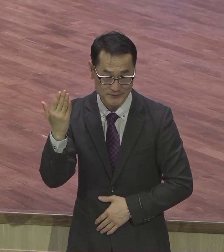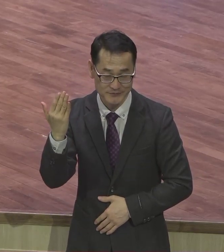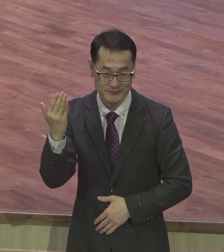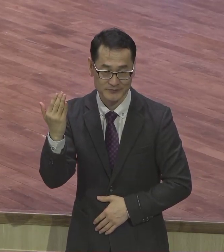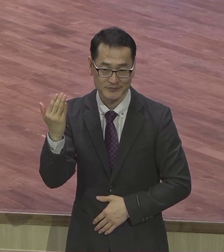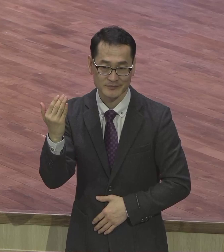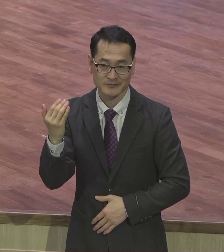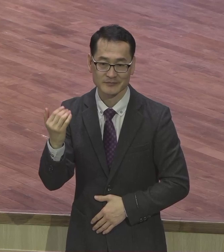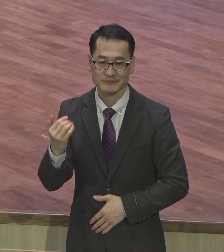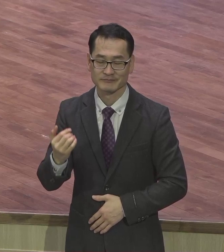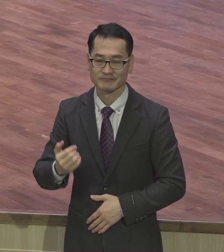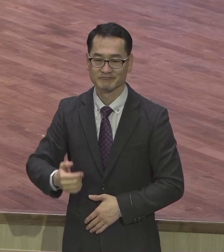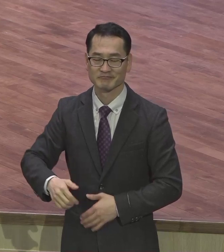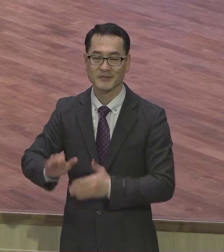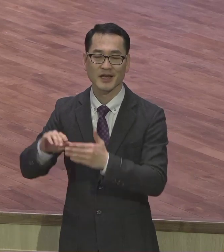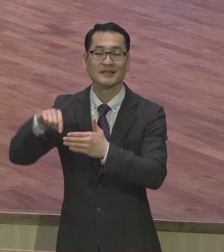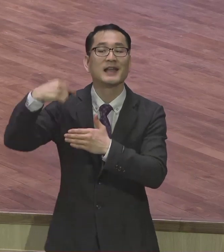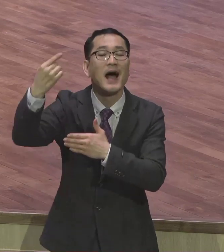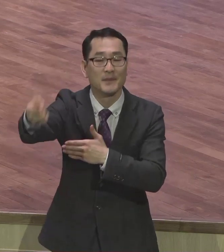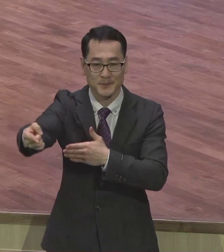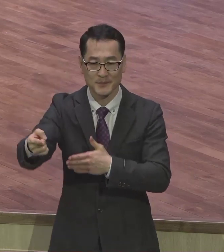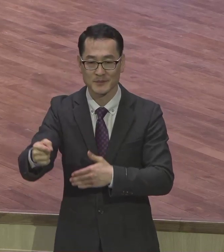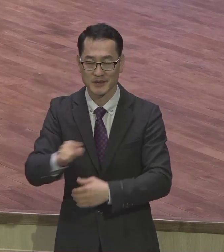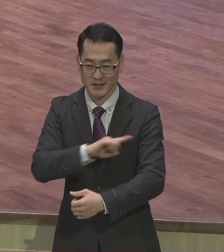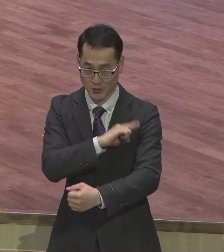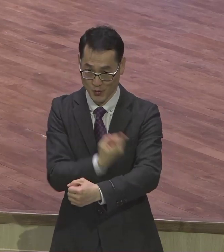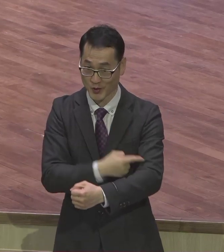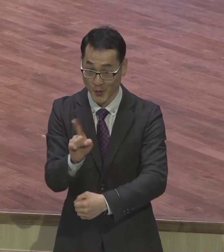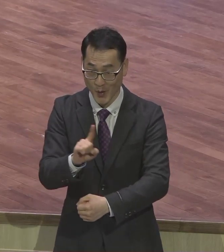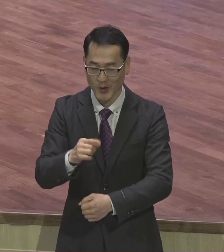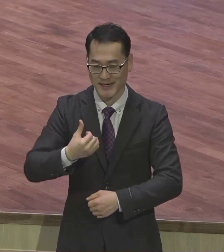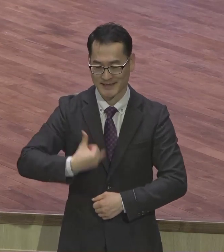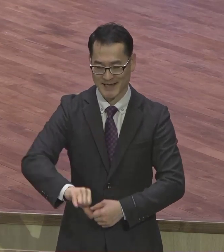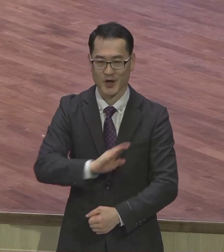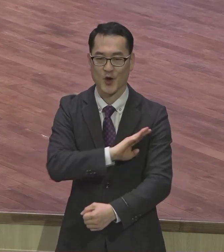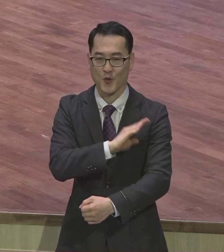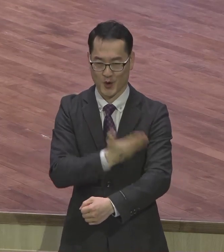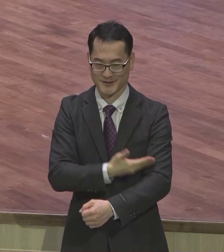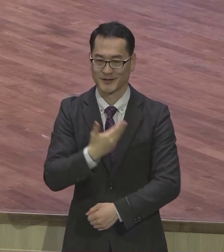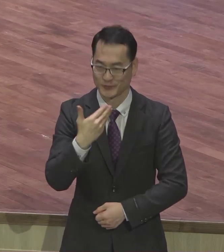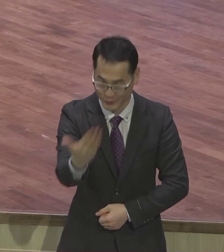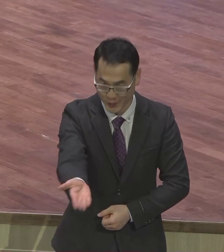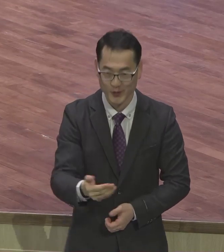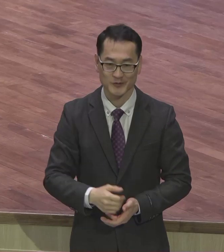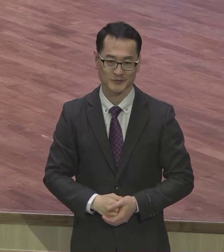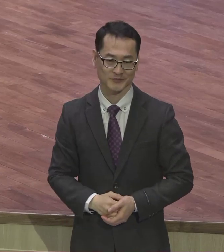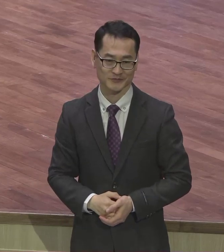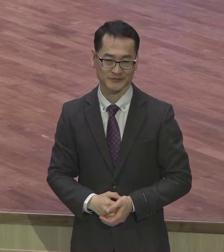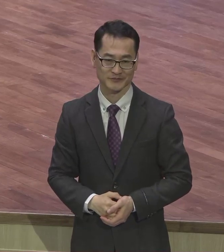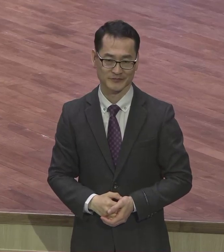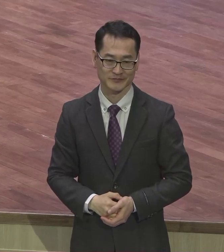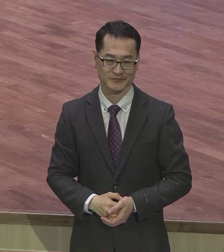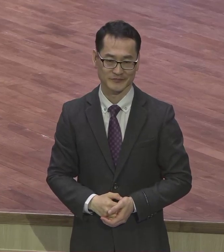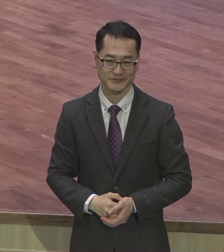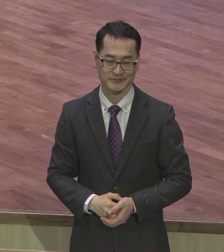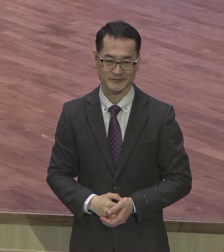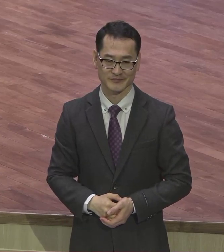주어지는 뭐가 있느냐 자녀 신분과 권세가 있어요 이 신분과 권세를 누리며 살아야 돼 이거를